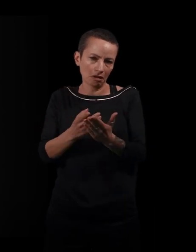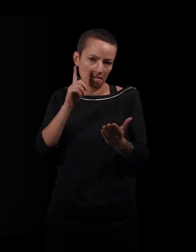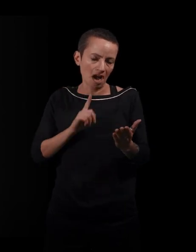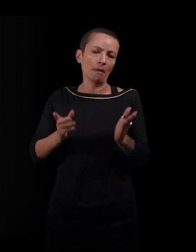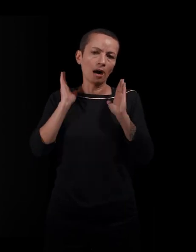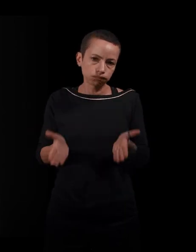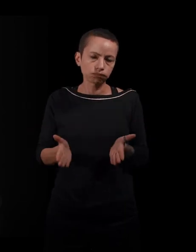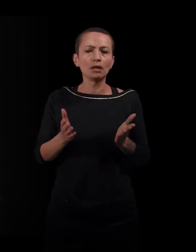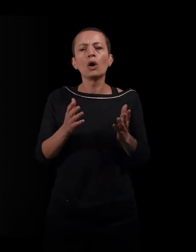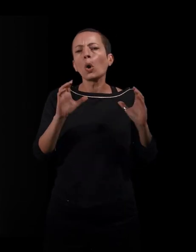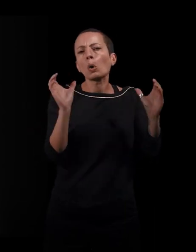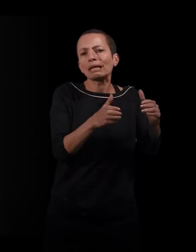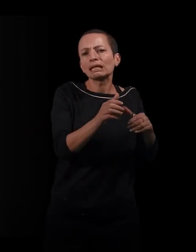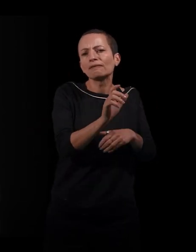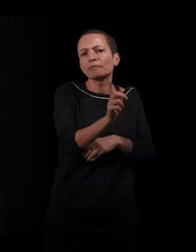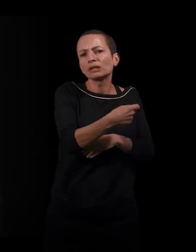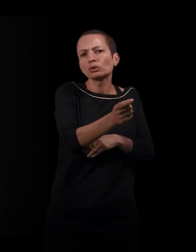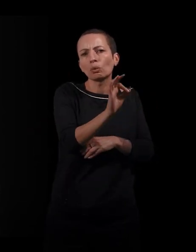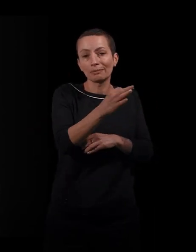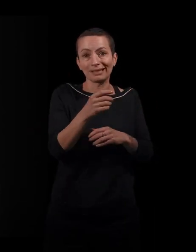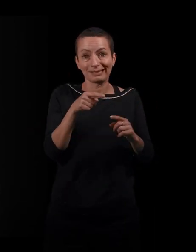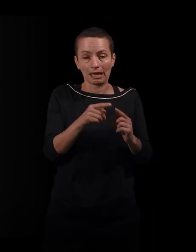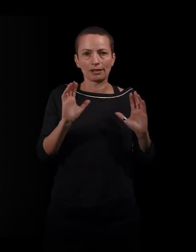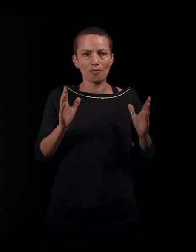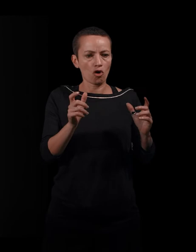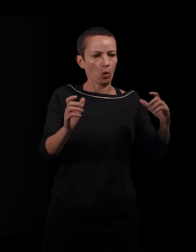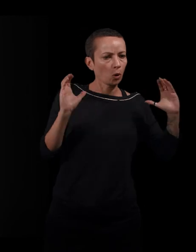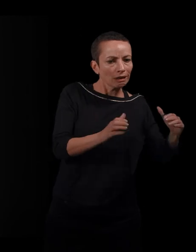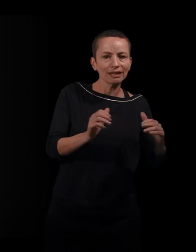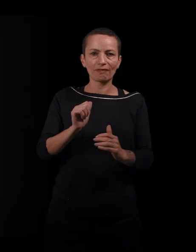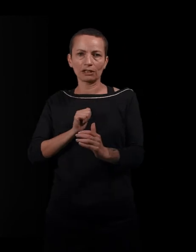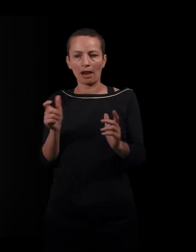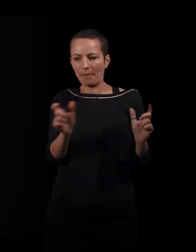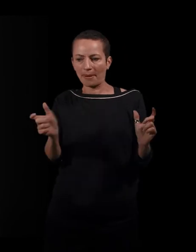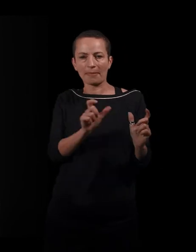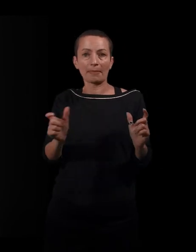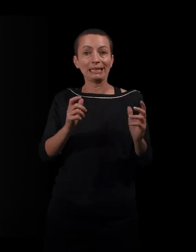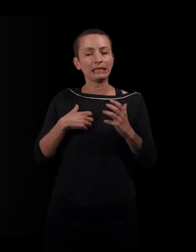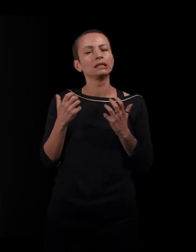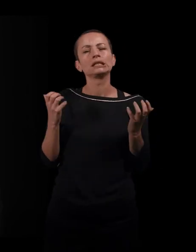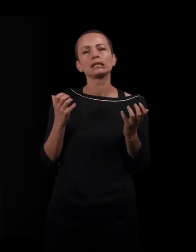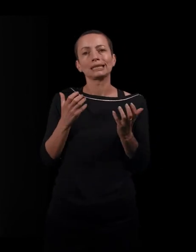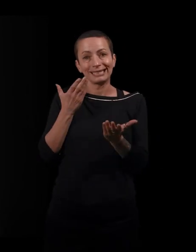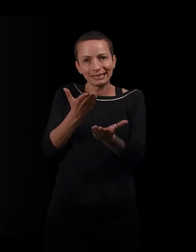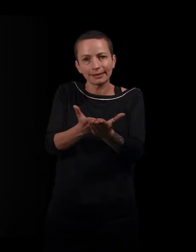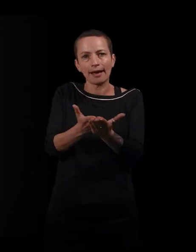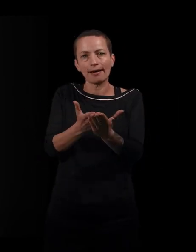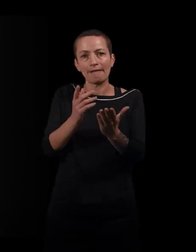collectif aussi. C'est aussi cette tension entre l'individuel et du collectif. En fait, j'avais vraiment envie de retravailler cette figure de la migration féminine